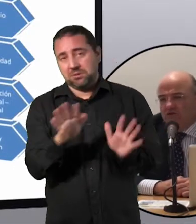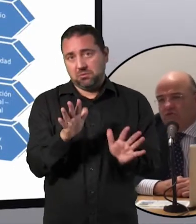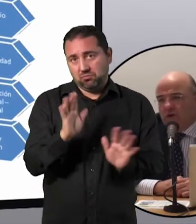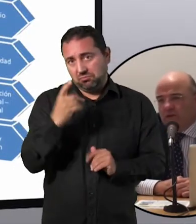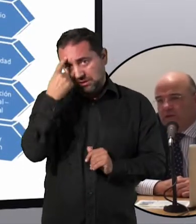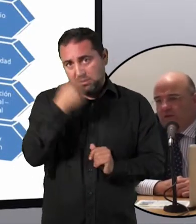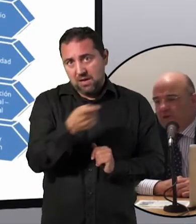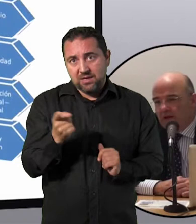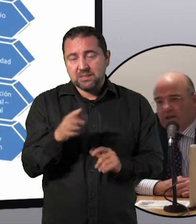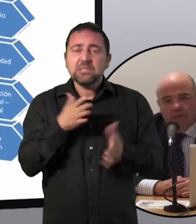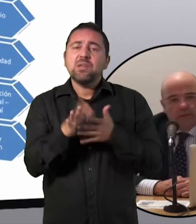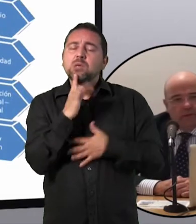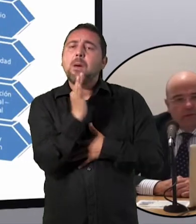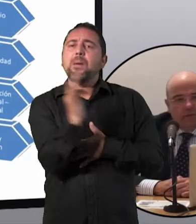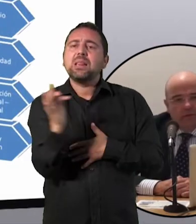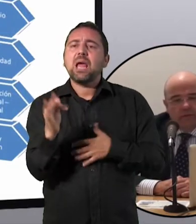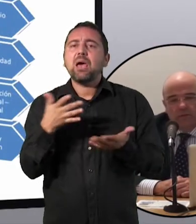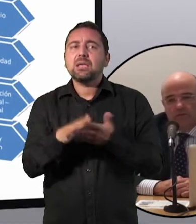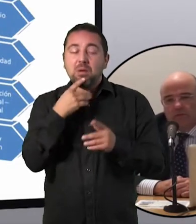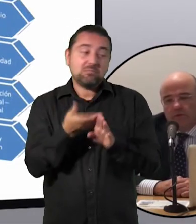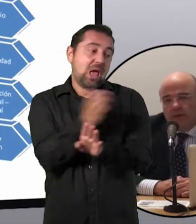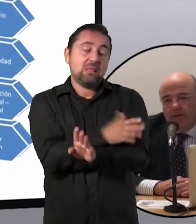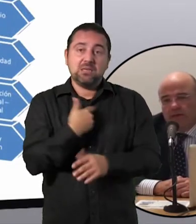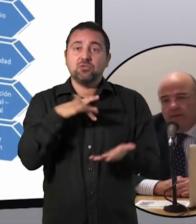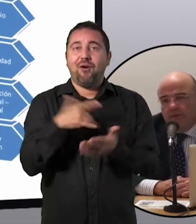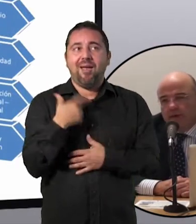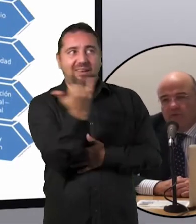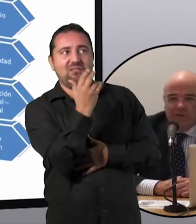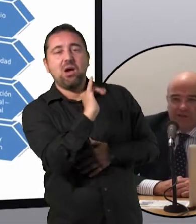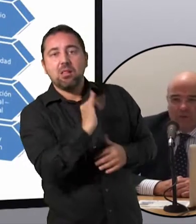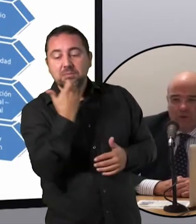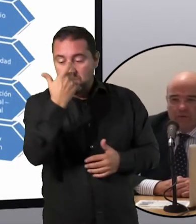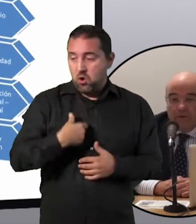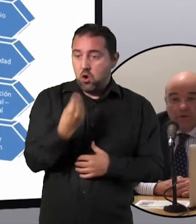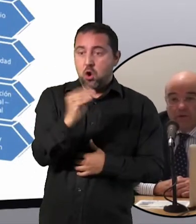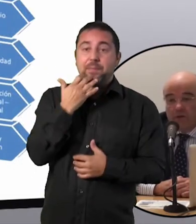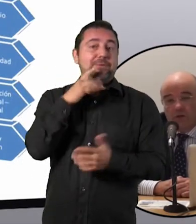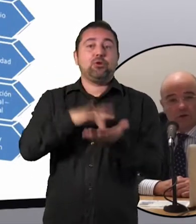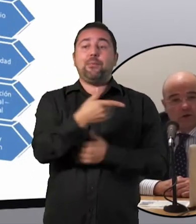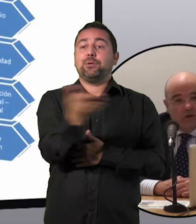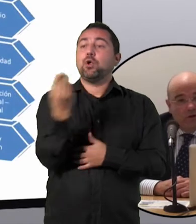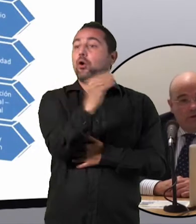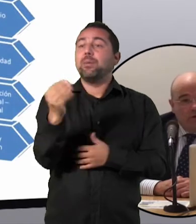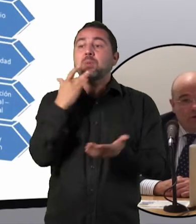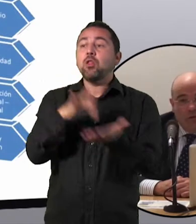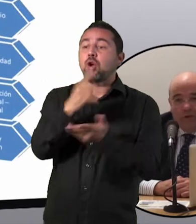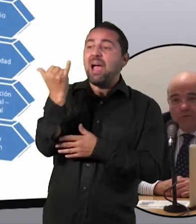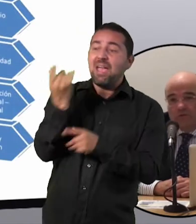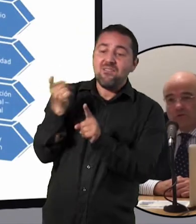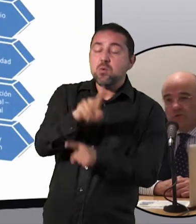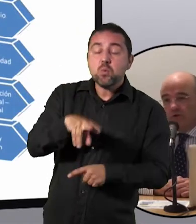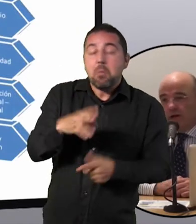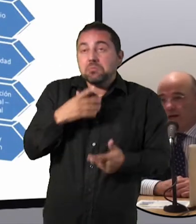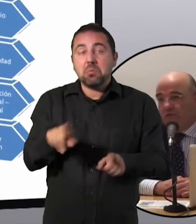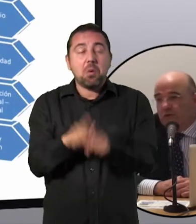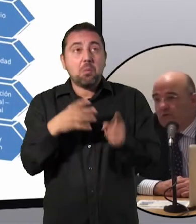yo creo que eso es una ventaja muy negativa, ¿sabéis? Eso es una ventaja que se aprecia cuando has tenido jefe. Cuando eres joven